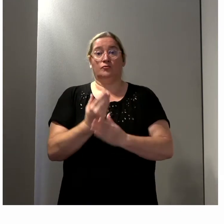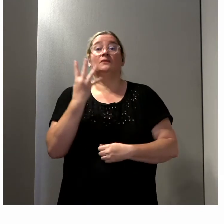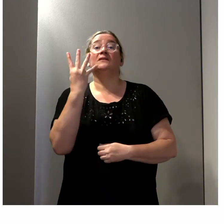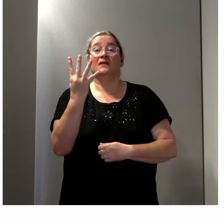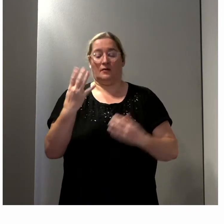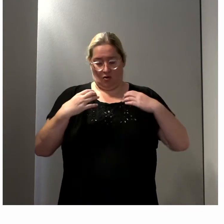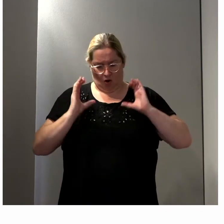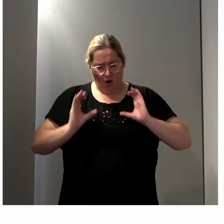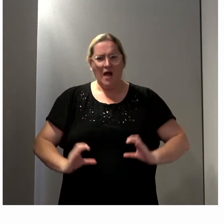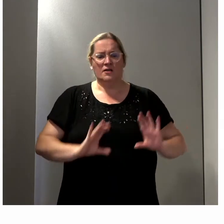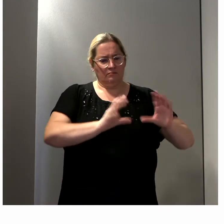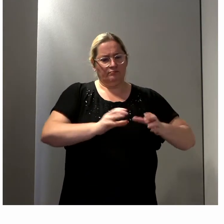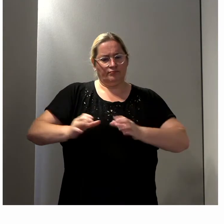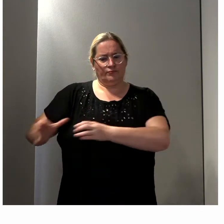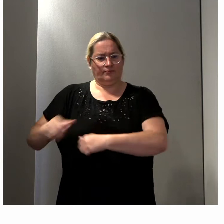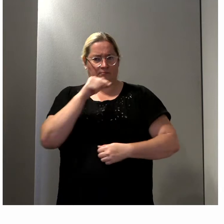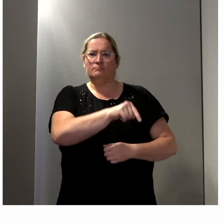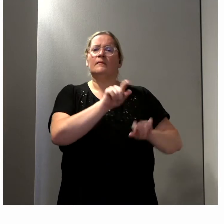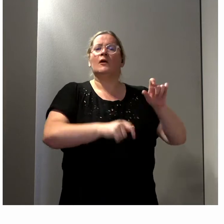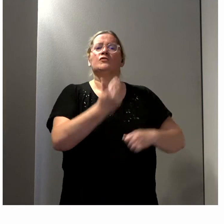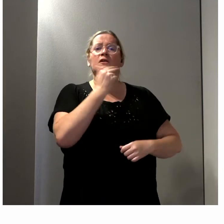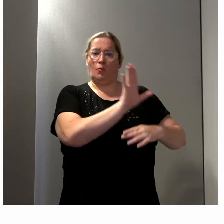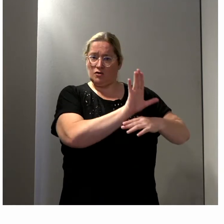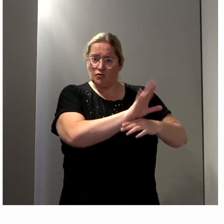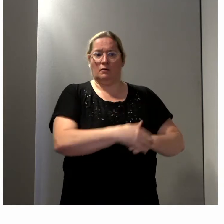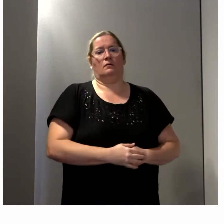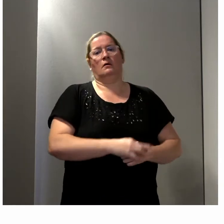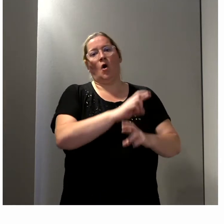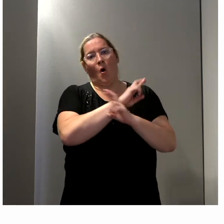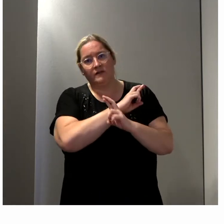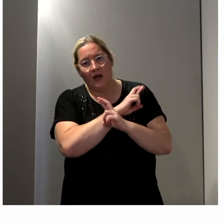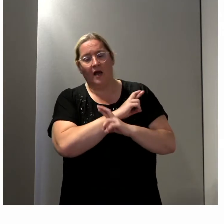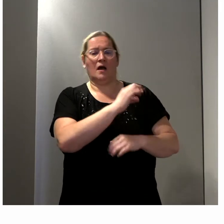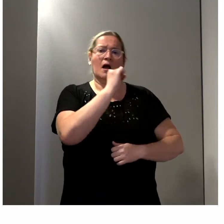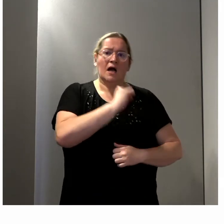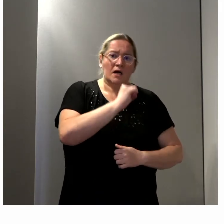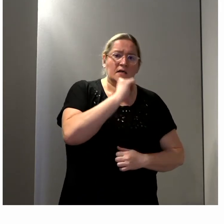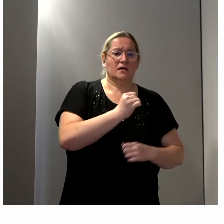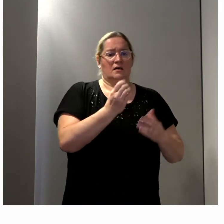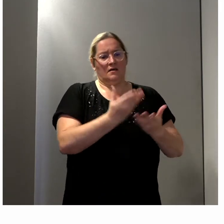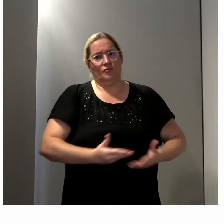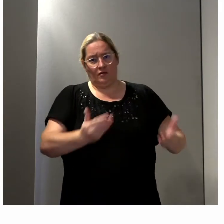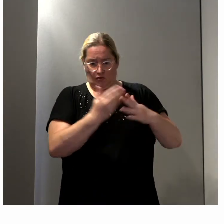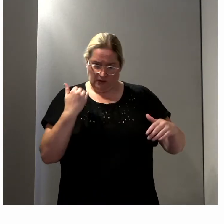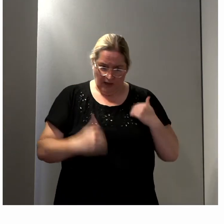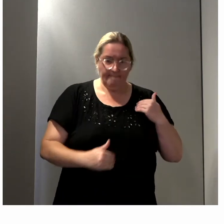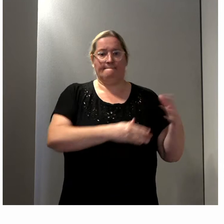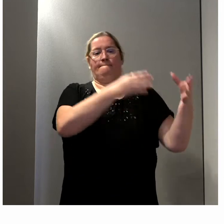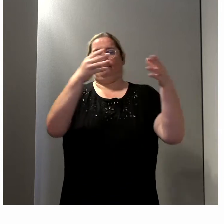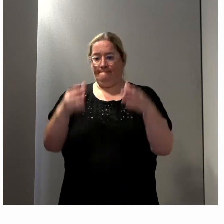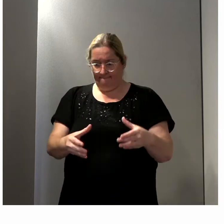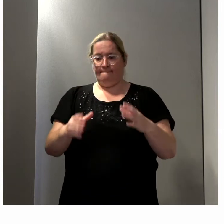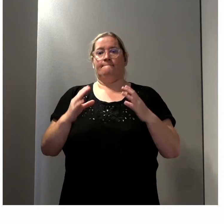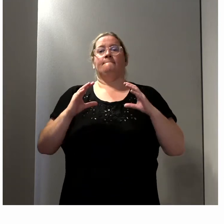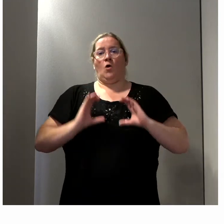comprend les représentants des usagers retraités, des personnes âgées, des personnes en situation de handicap, un autre